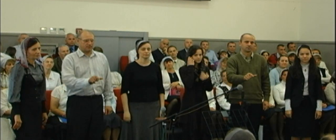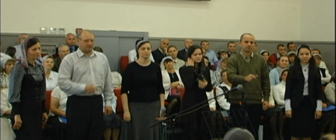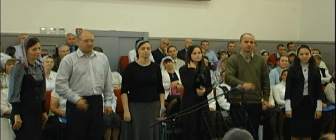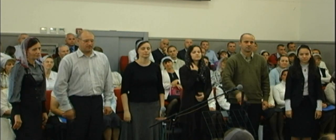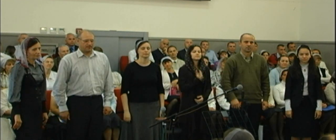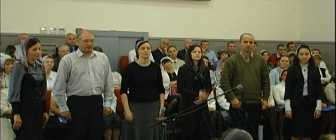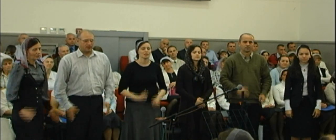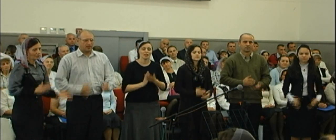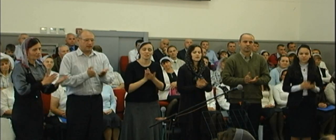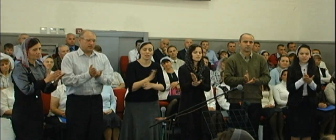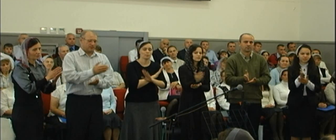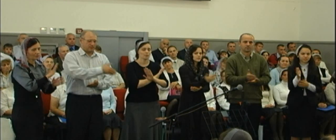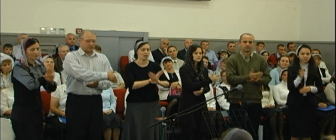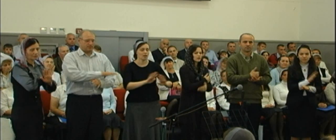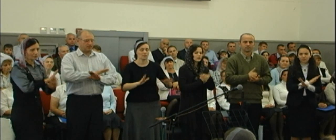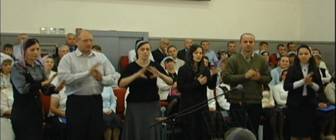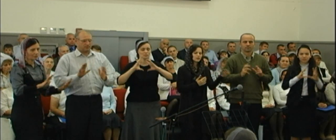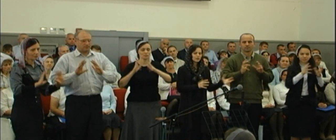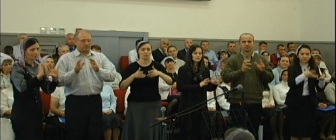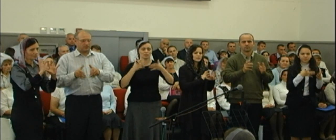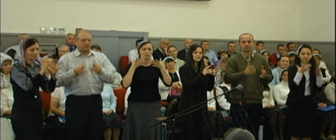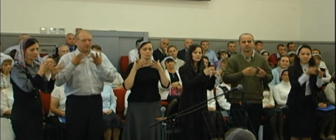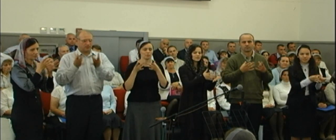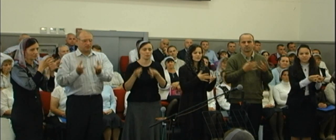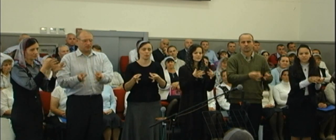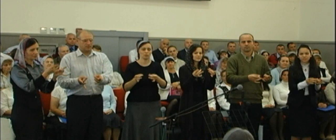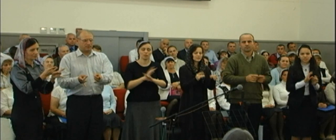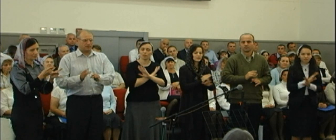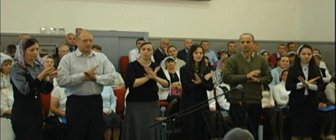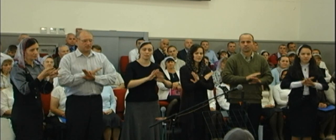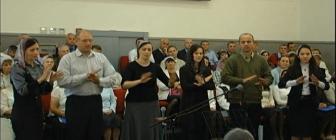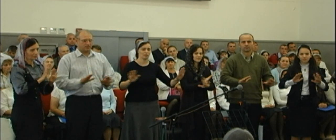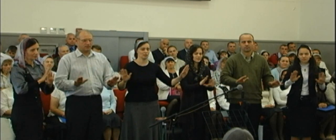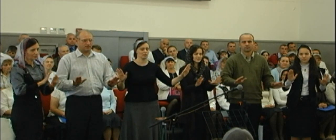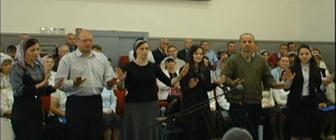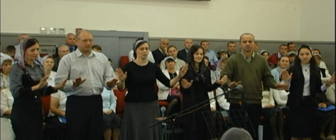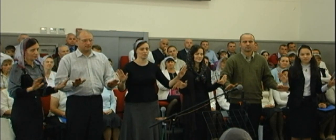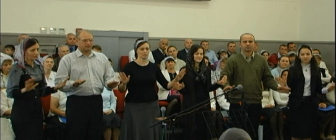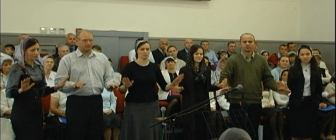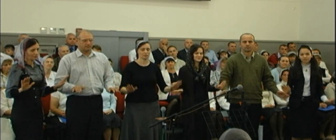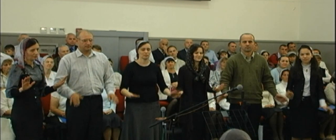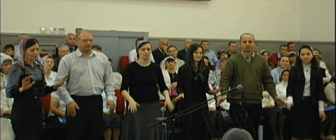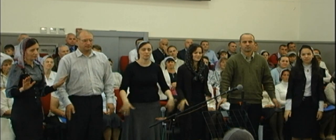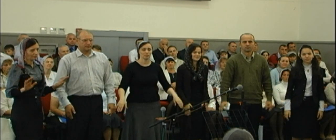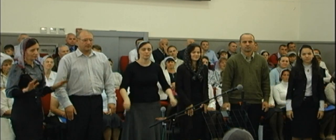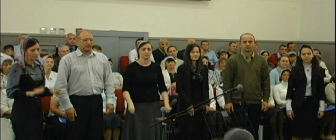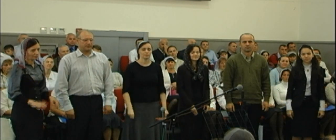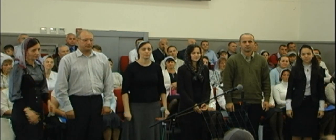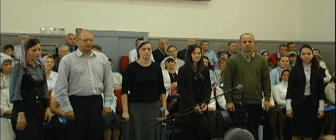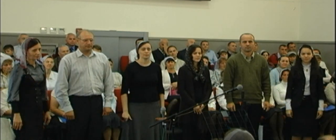Не сворачивай сторону в липкую грязь